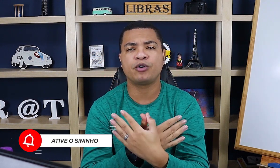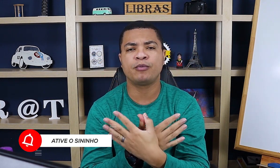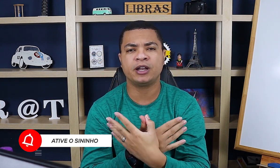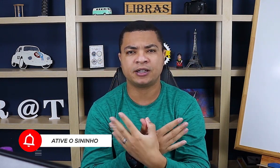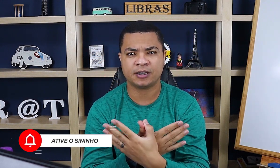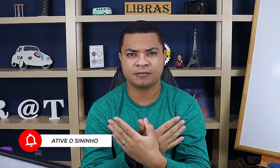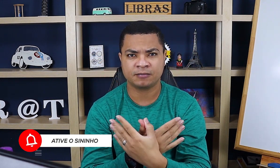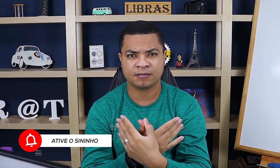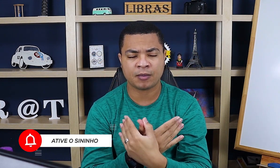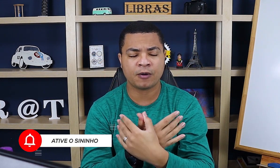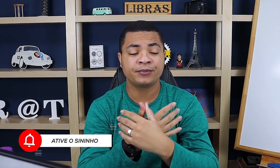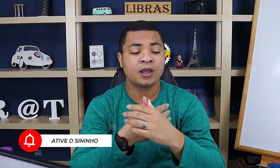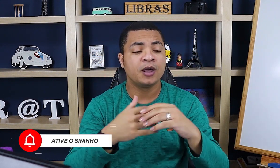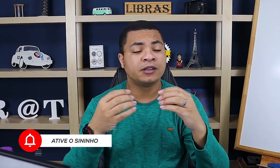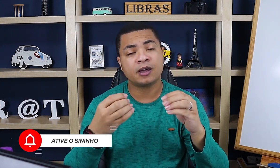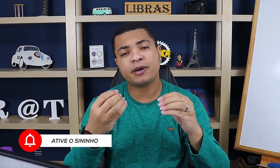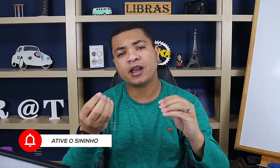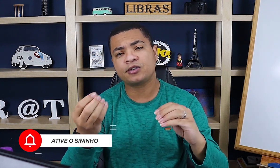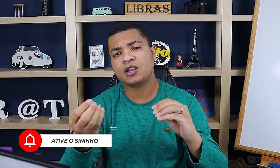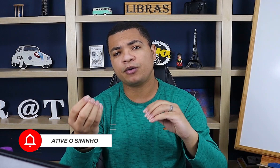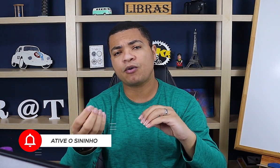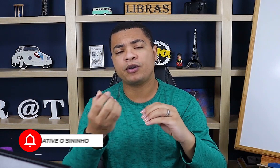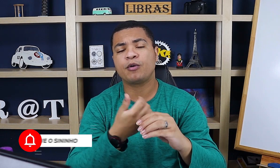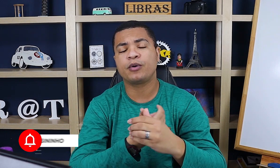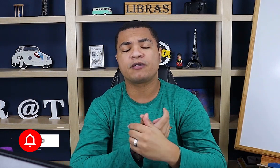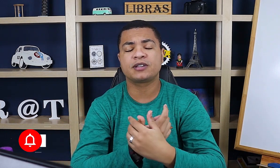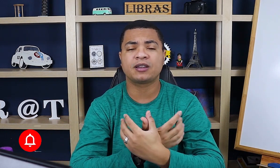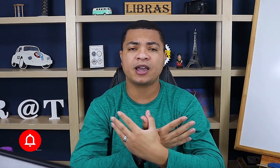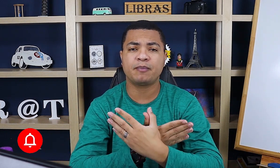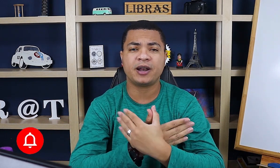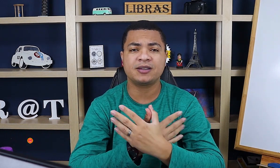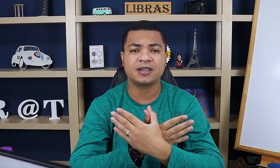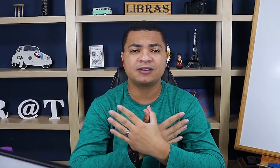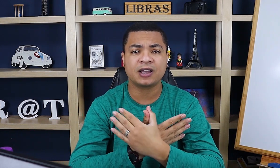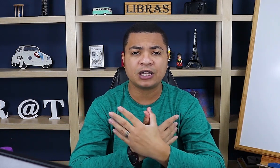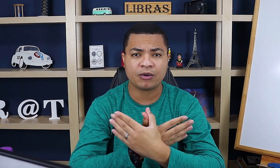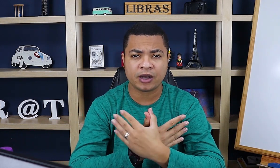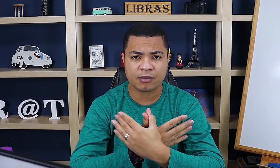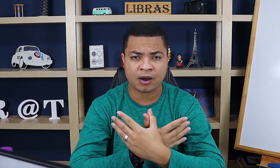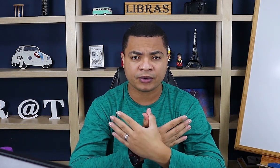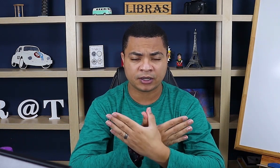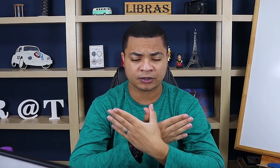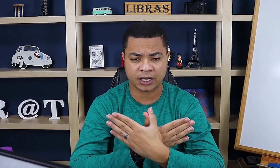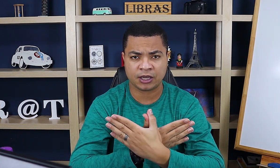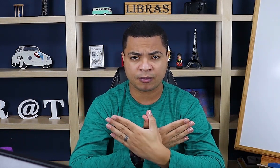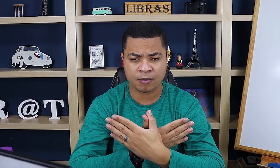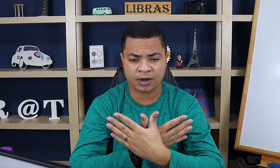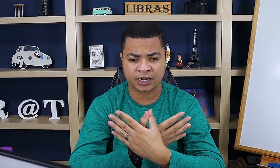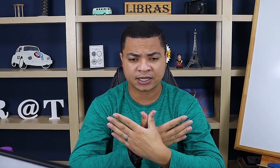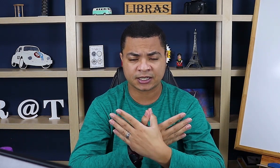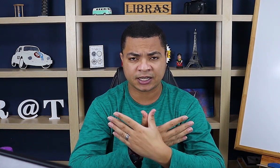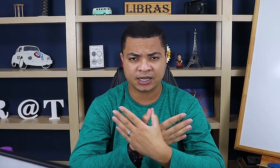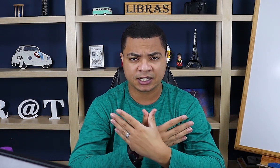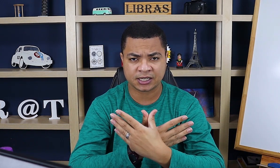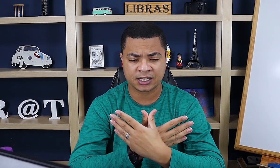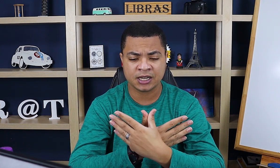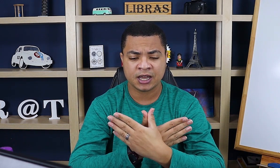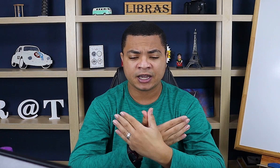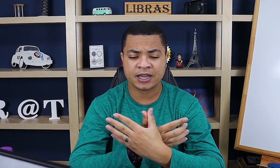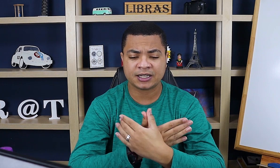borboleta. Tá bom? Também é um sinal icônico, porque você tá representando o animal. Então, tá aqui, ó. Borboleta, as anteninhas aqui, e